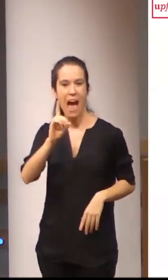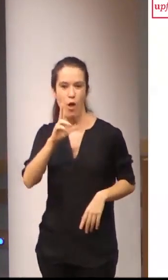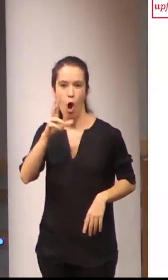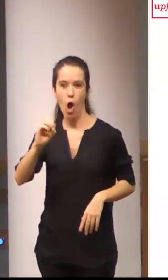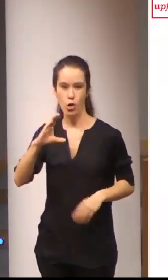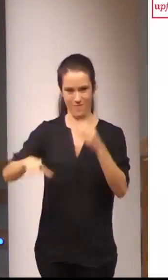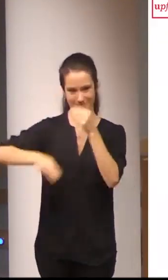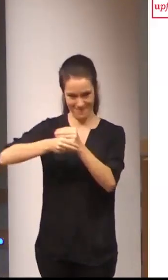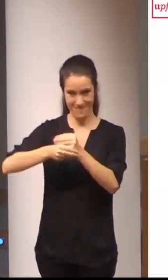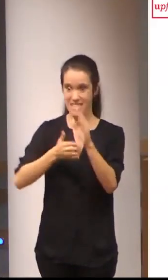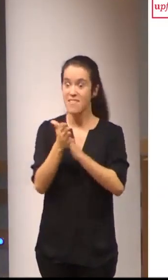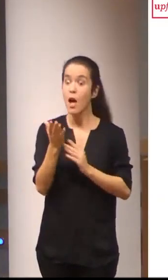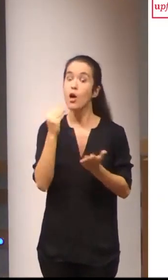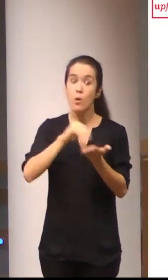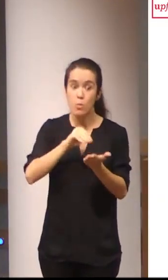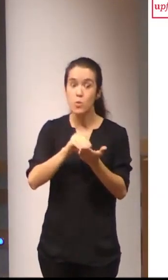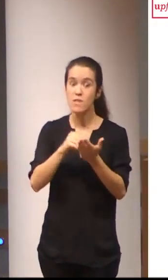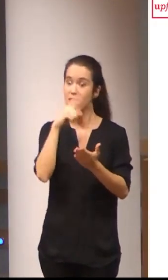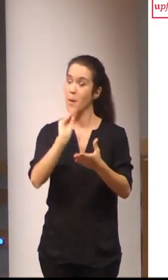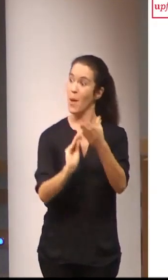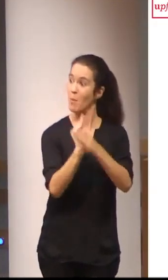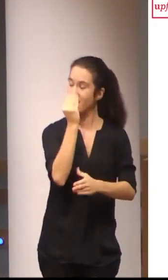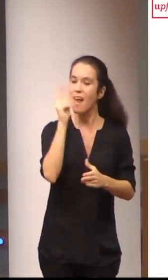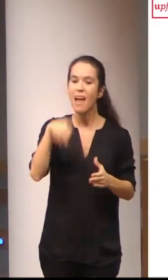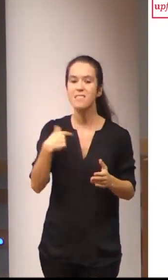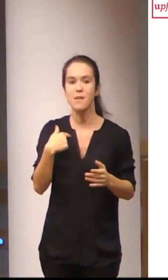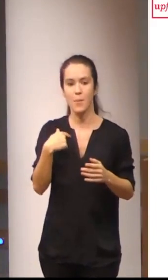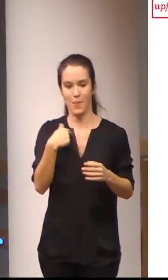explícitamente en el léxico de las lenguas de signos,